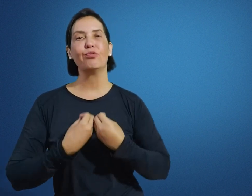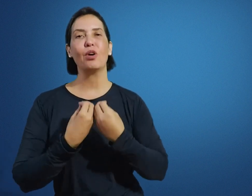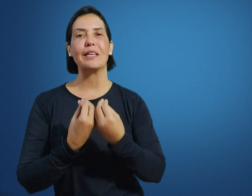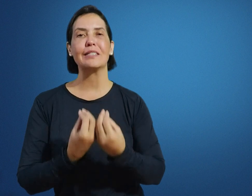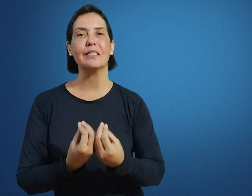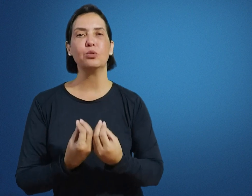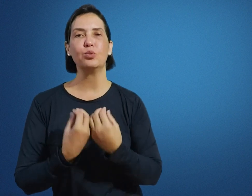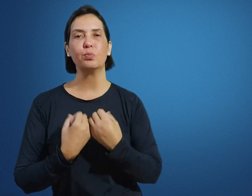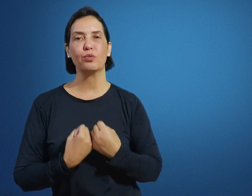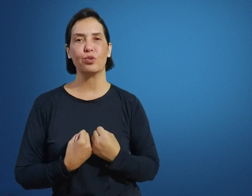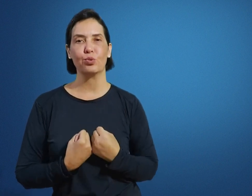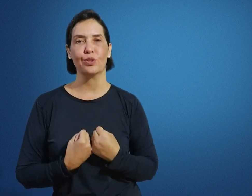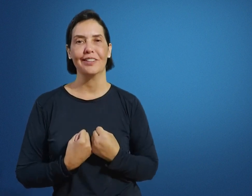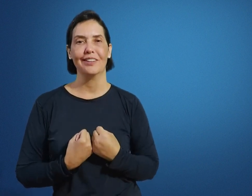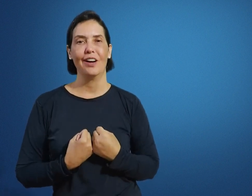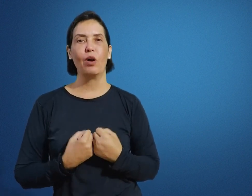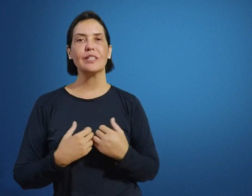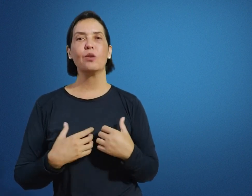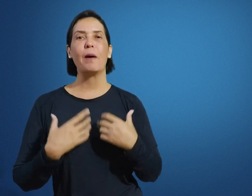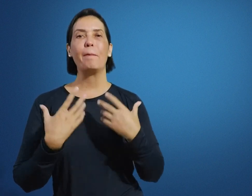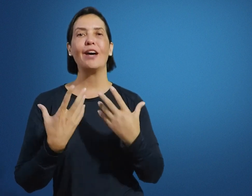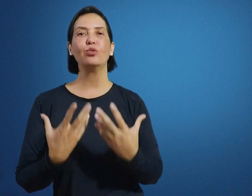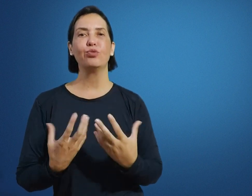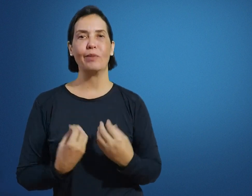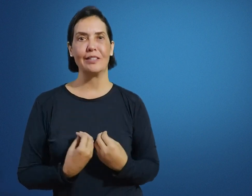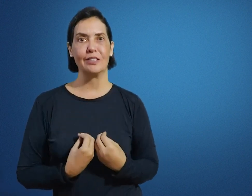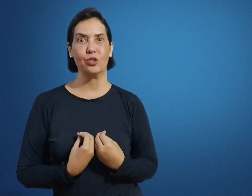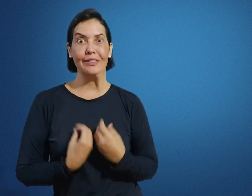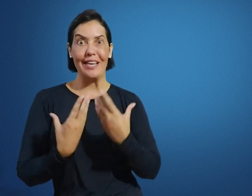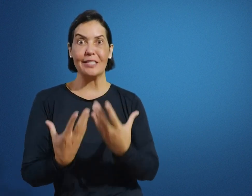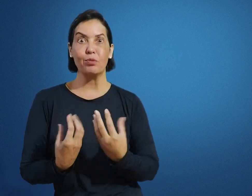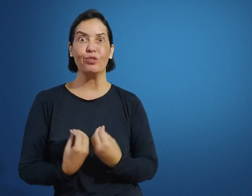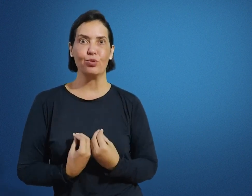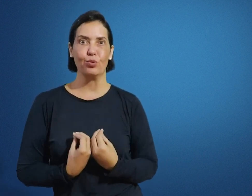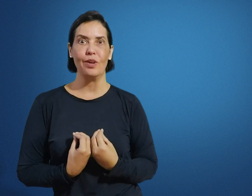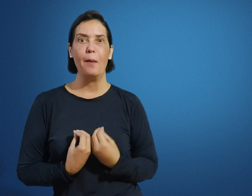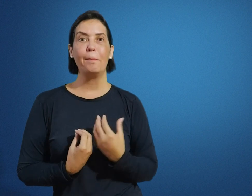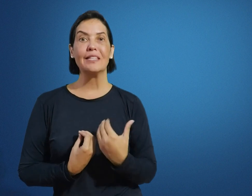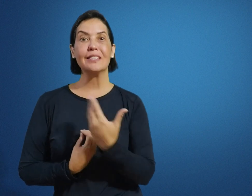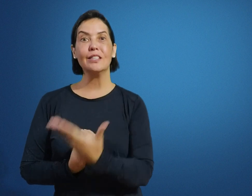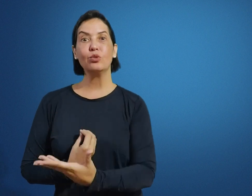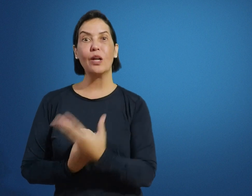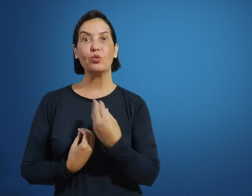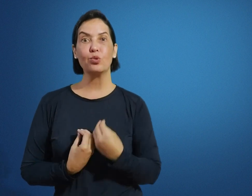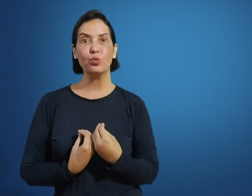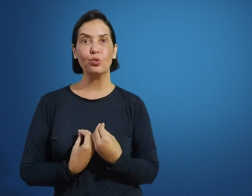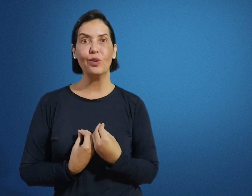formação do professor? Qual seria o papel desse professor pensando no aluno surdo